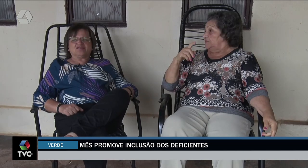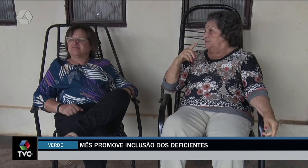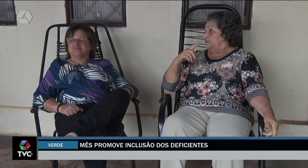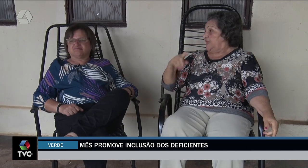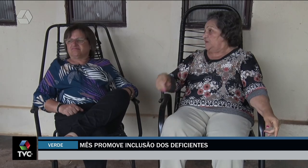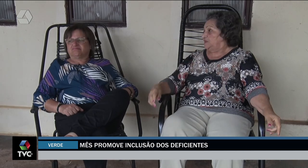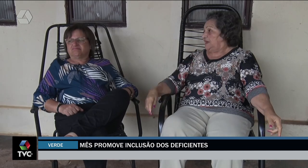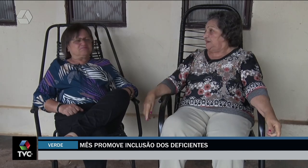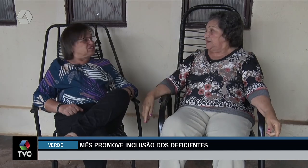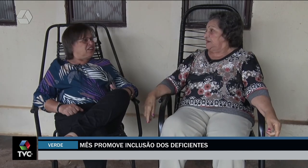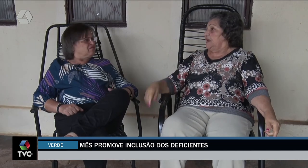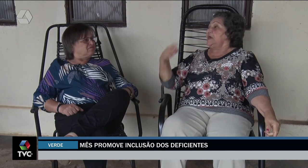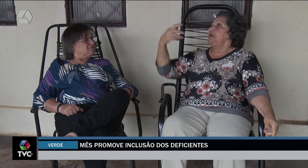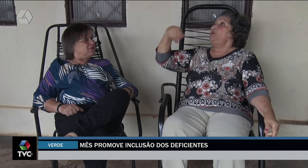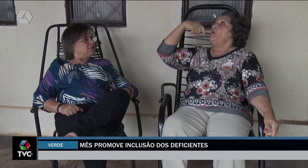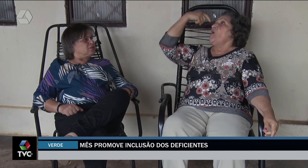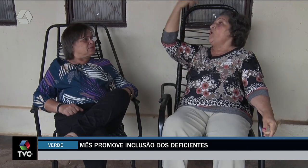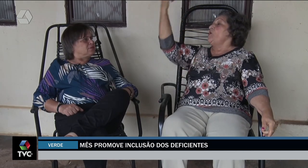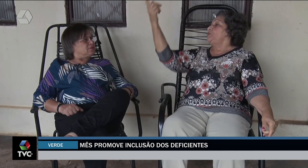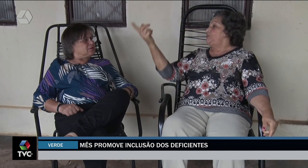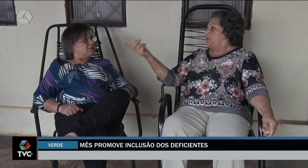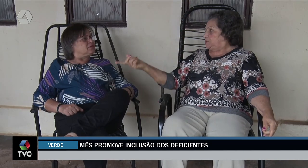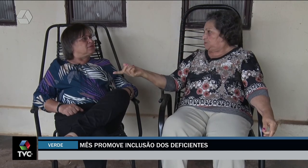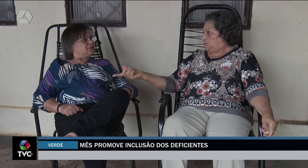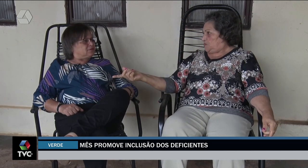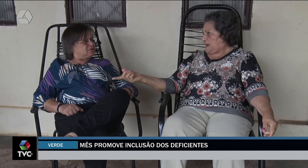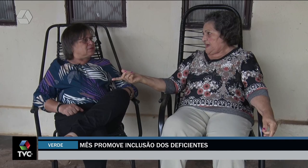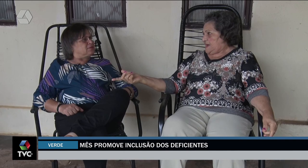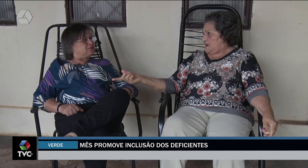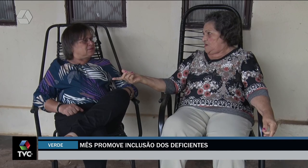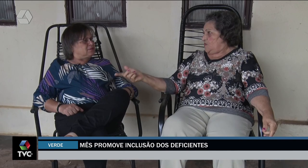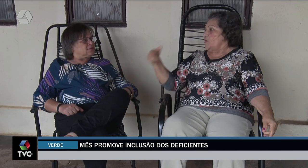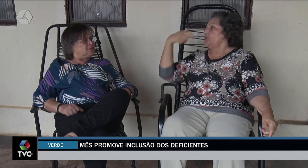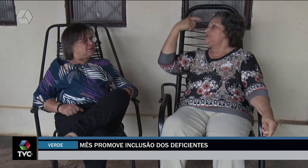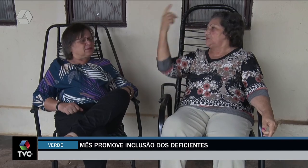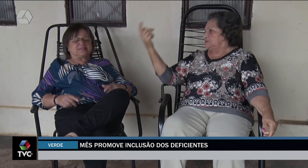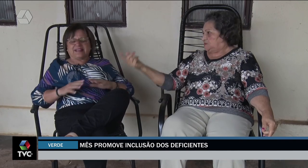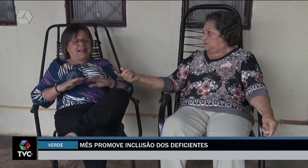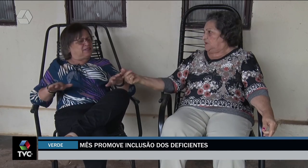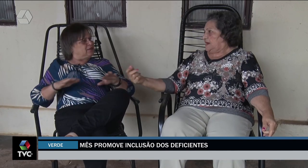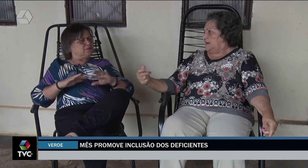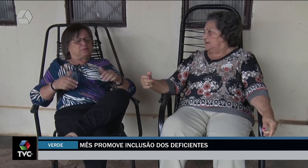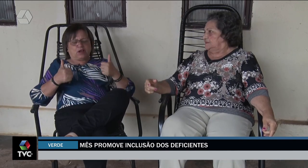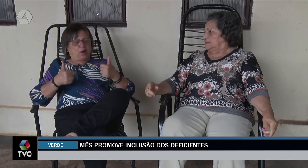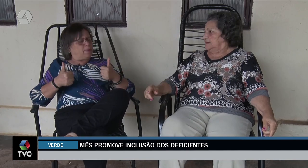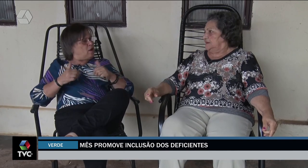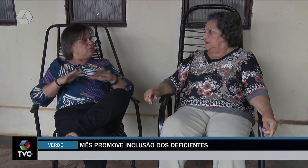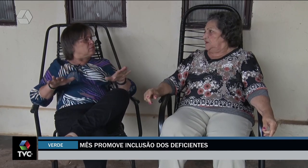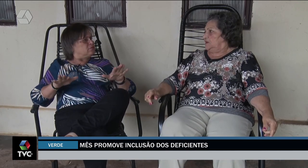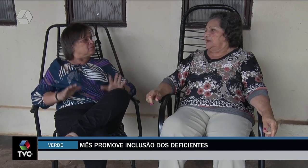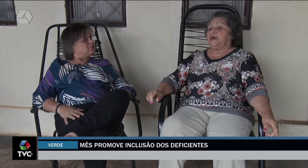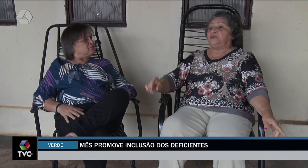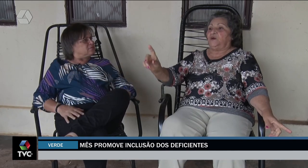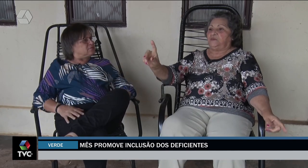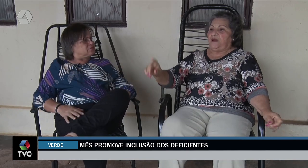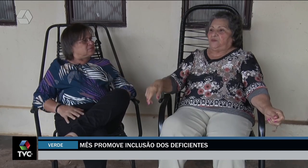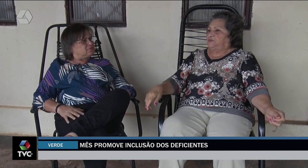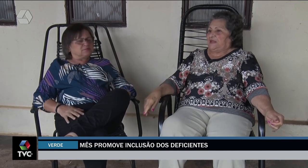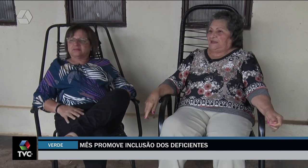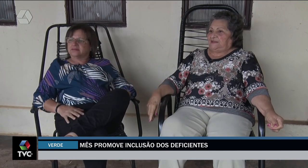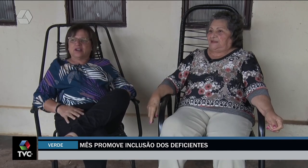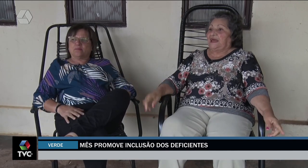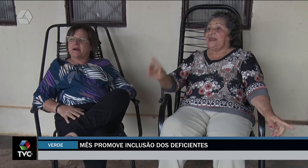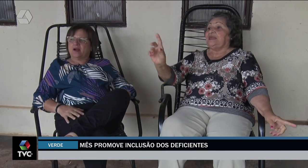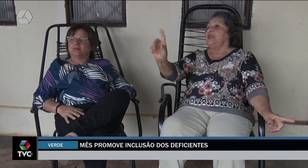Não, não é? Não. E em outros lugares, outros lugares. É normal.